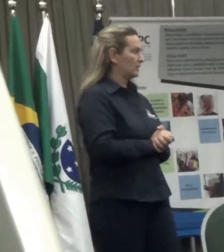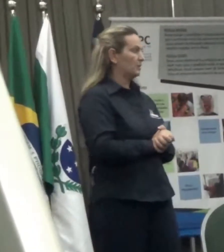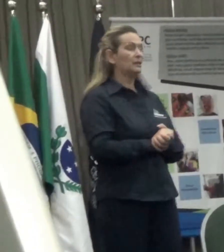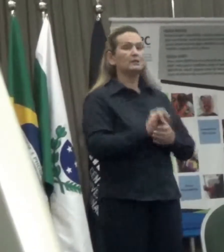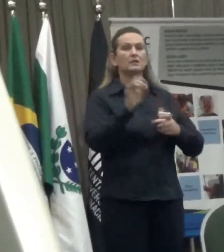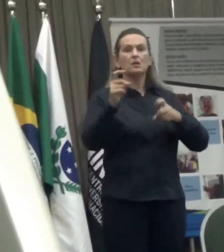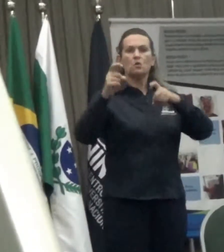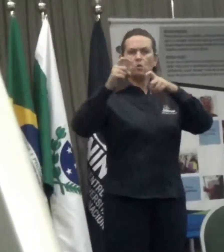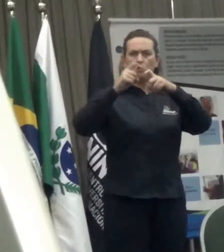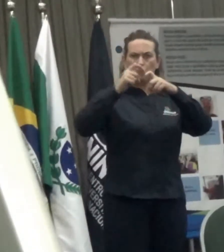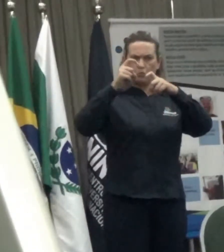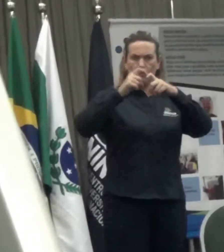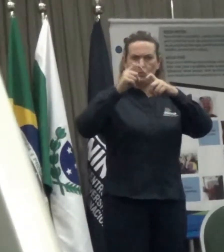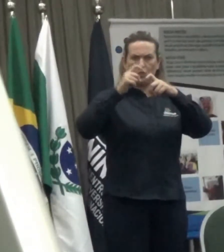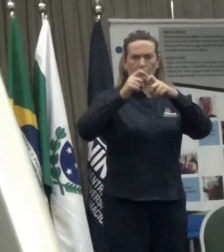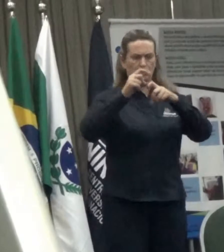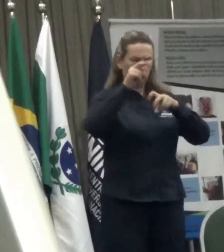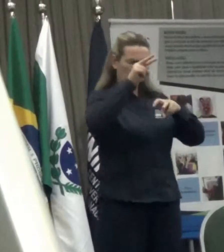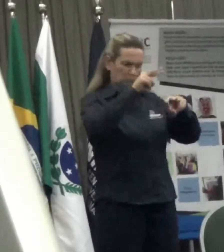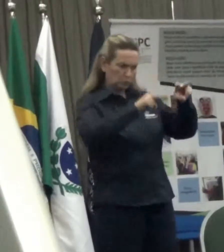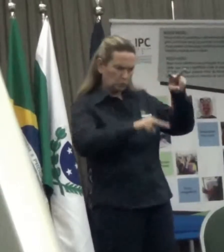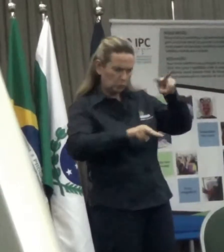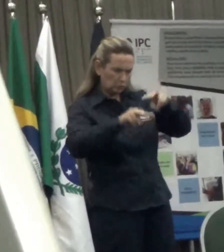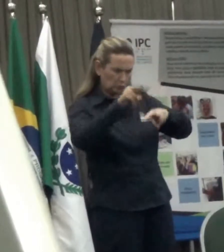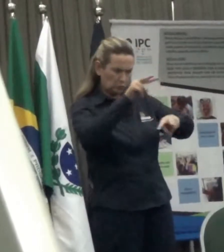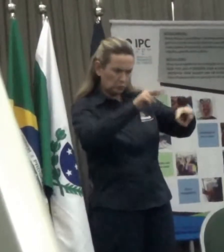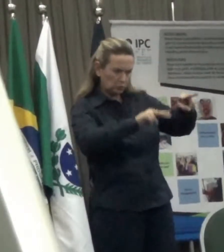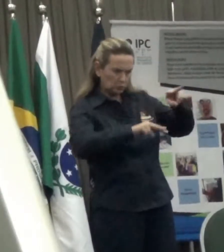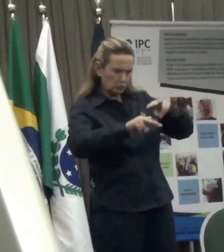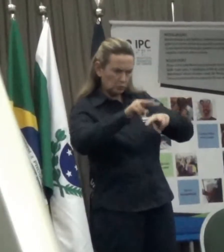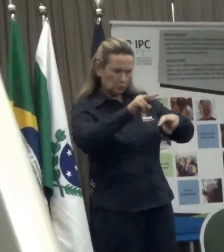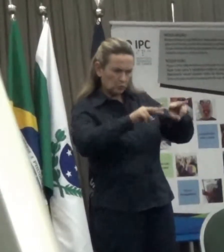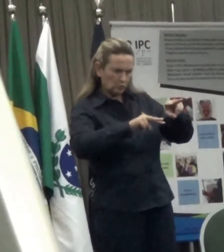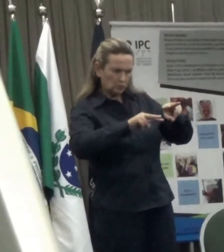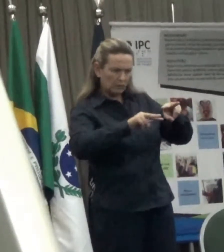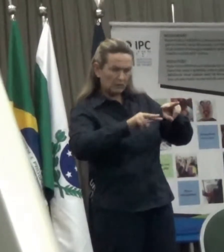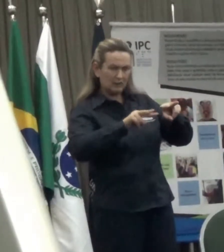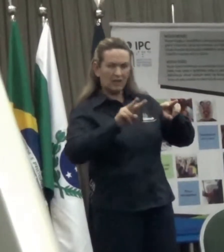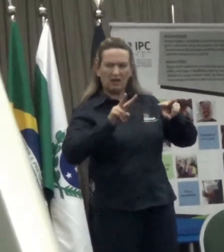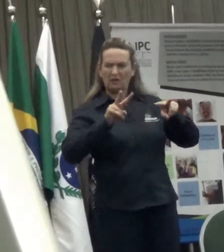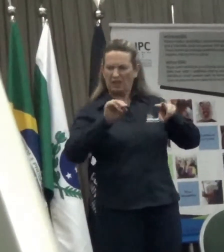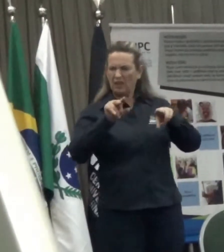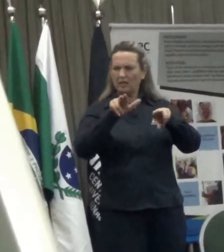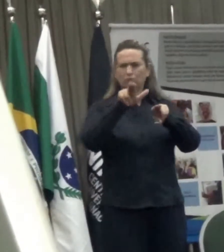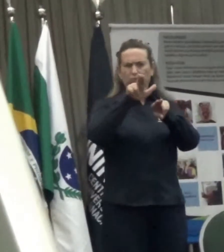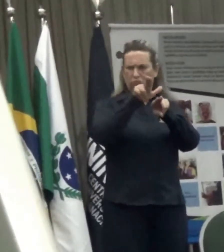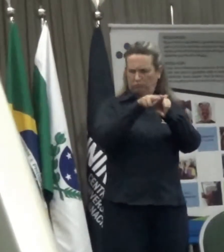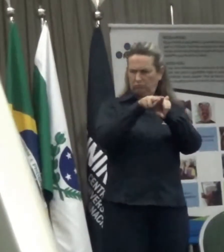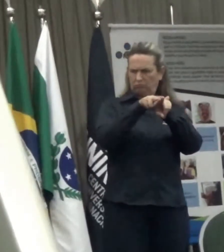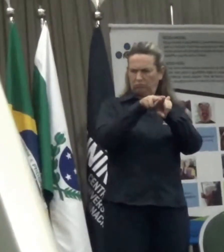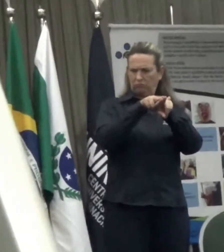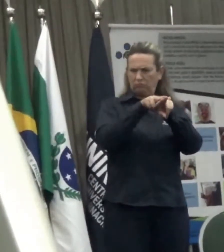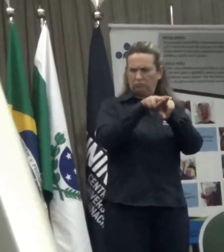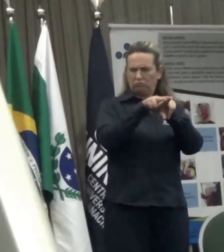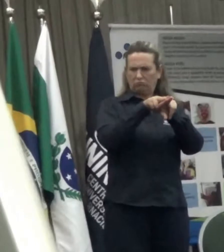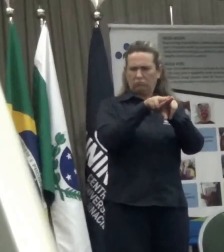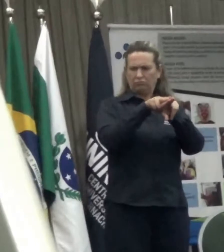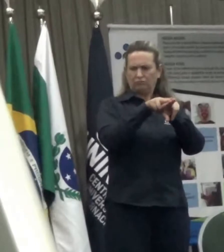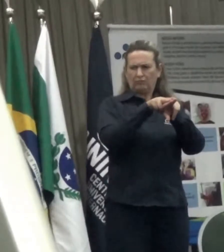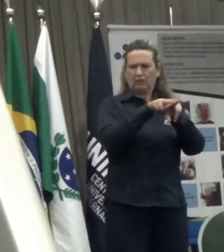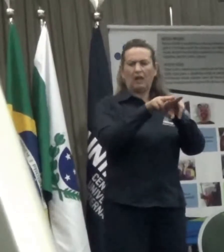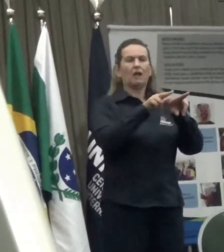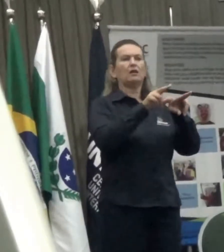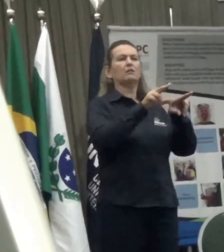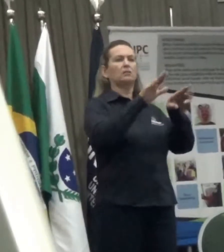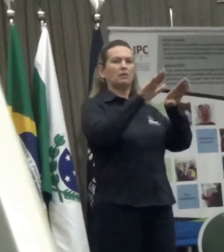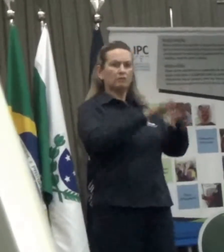decreta uma pessoa dessas e terminar a internação, a prisão perpétua, sem julgamento, sem contraditório.